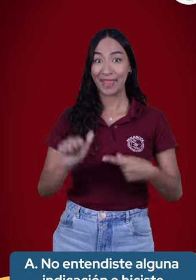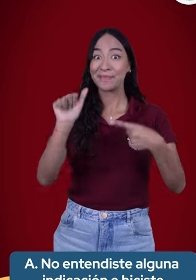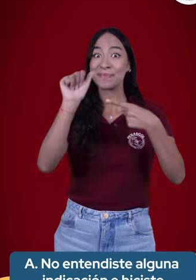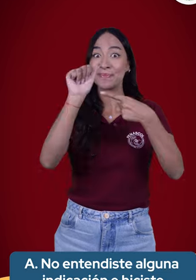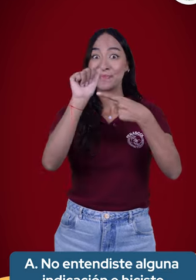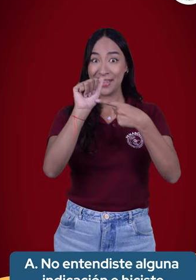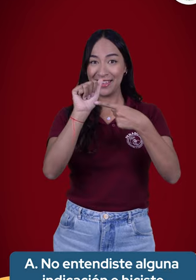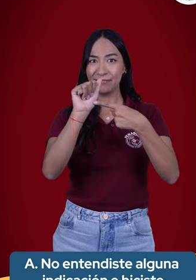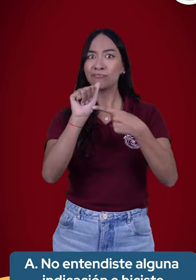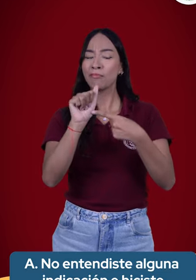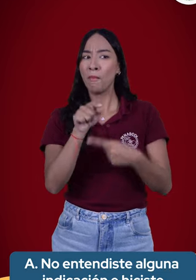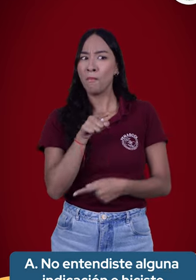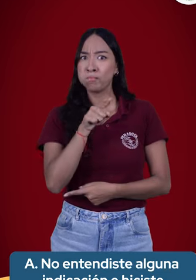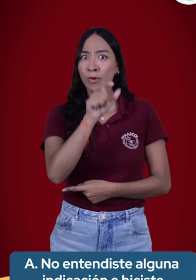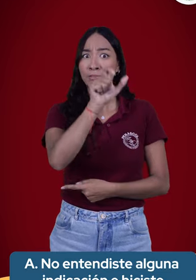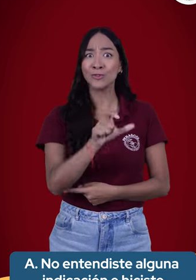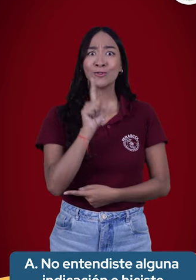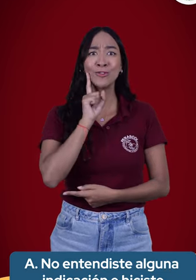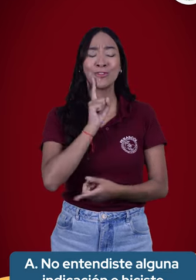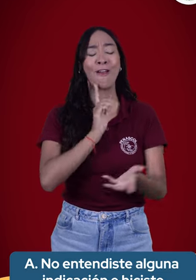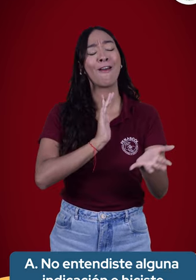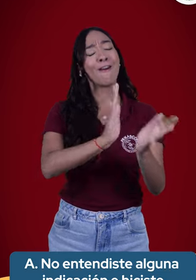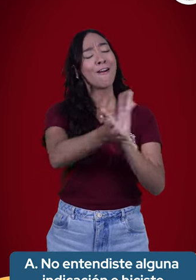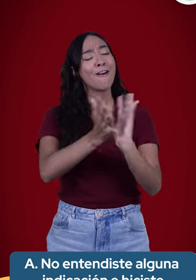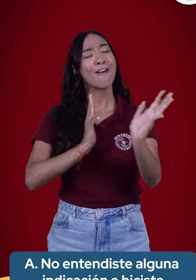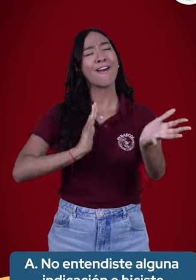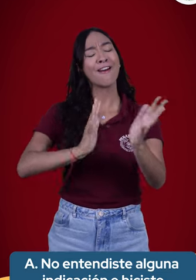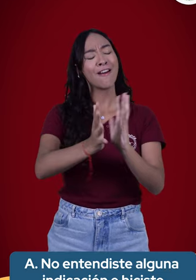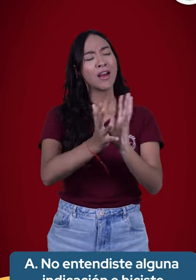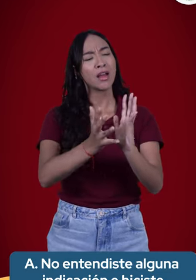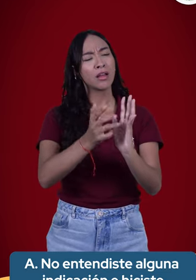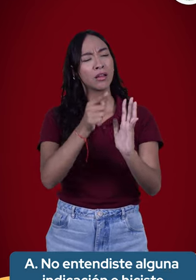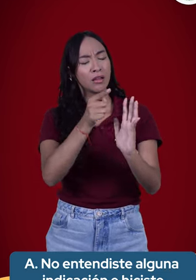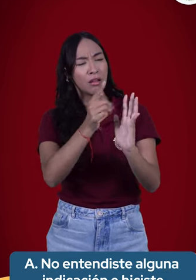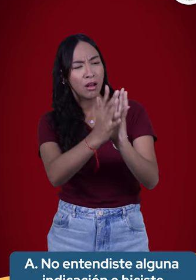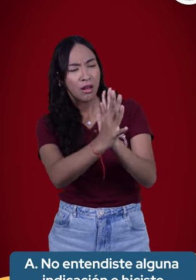A. No entendiste alguna indicación e hiciste algo distinto.